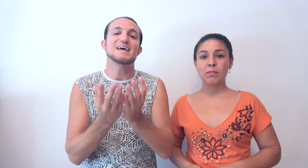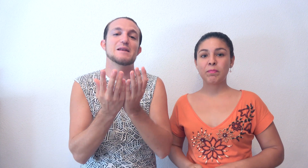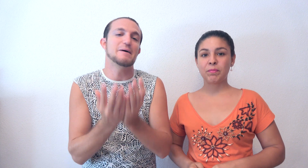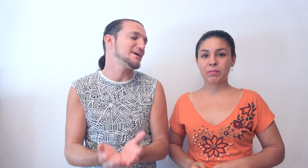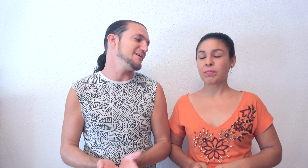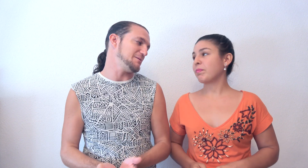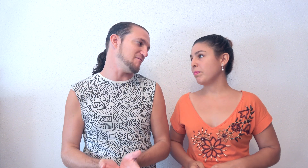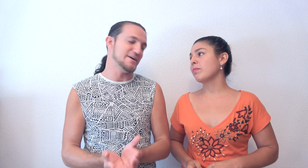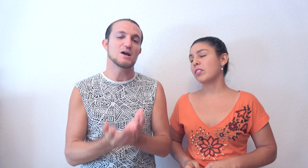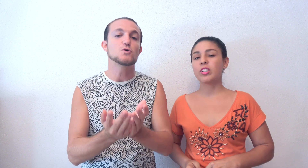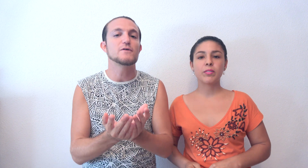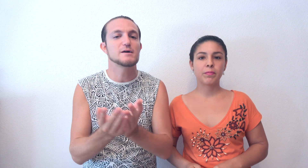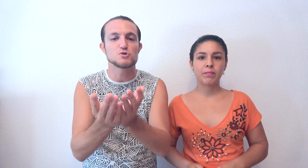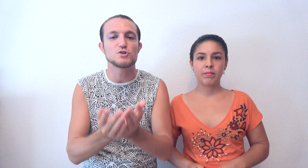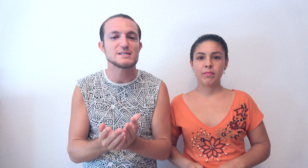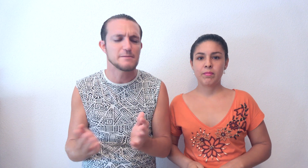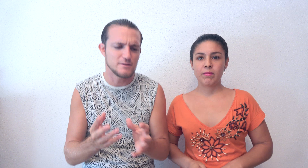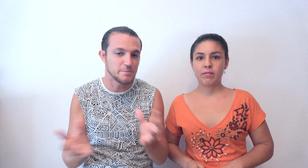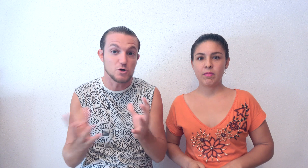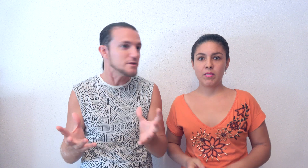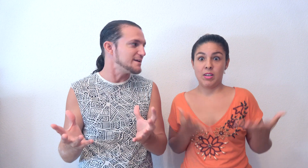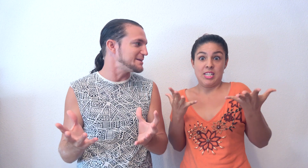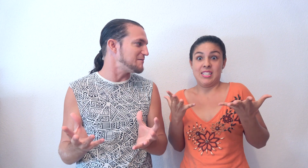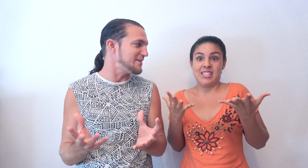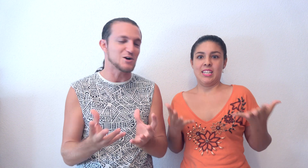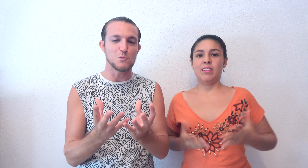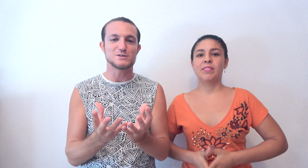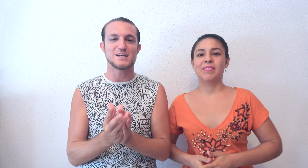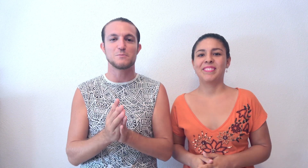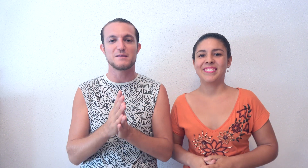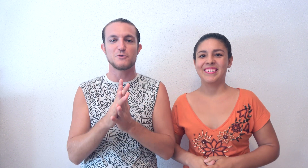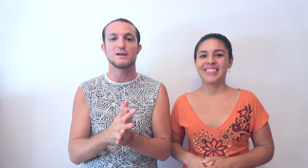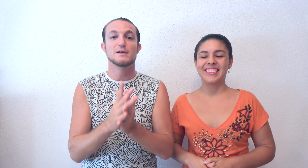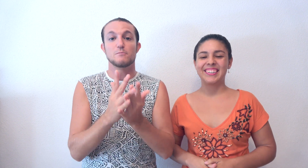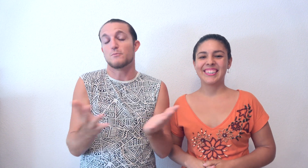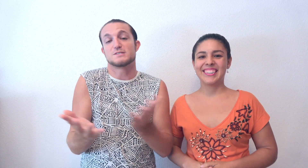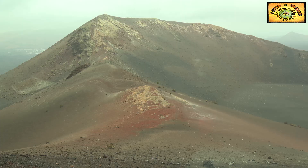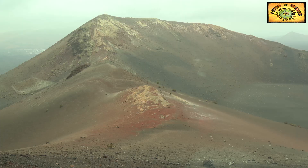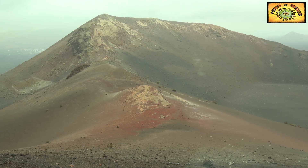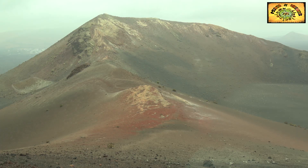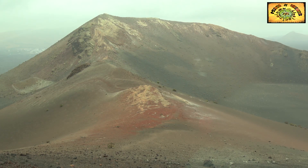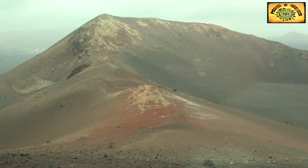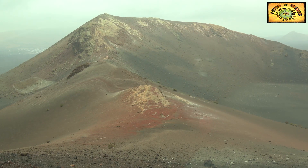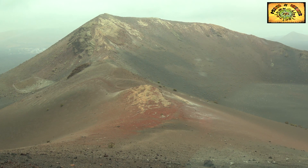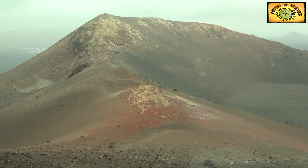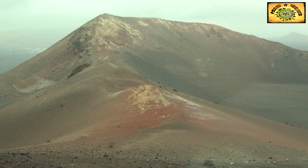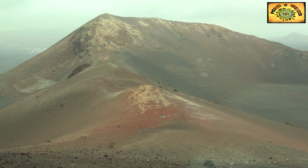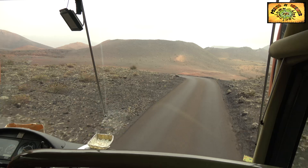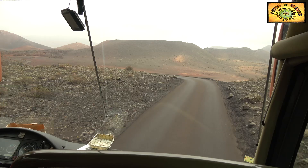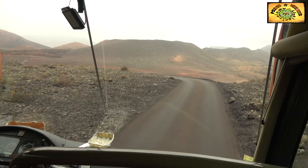el Parque del Timanfaya. Alguno de vosotros ya estaba diciendo, pero no dicen el Timanfaya, ¿cómo puede ser que no empiecen por él? Bueno, pues es el Parque Natural,